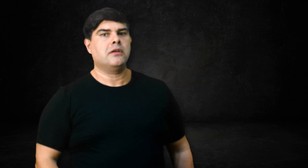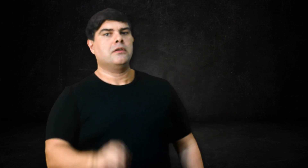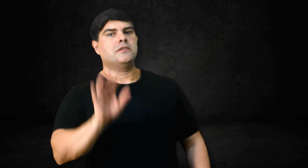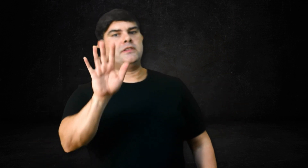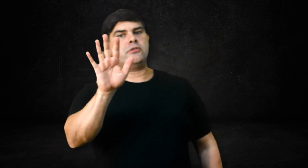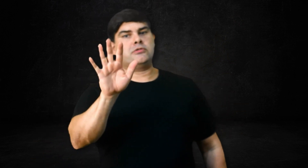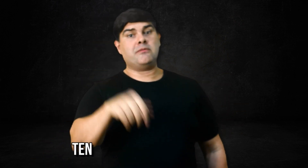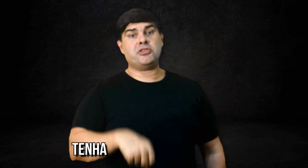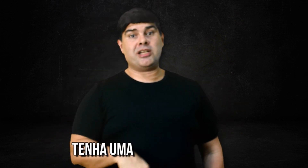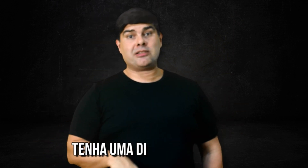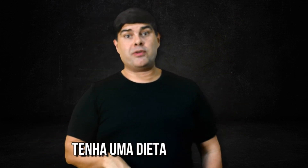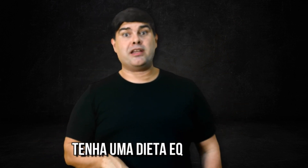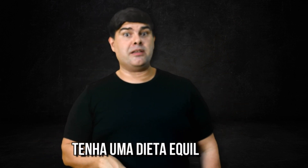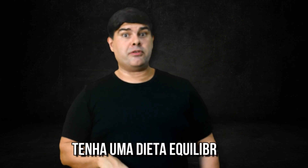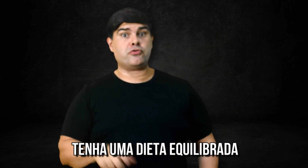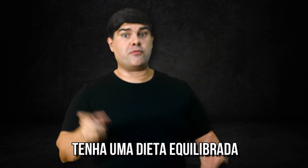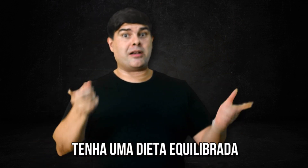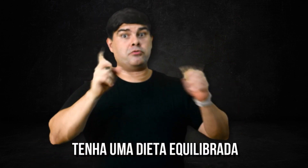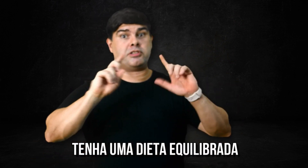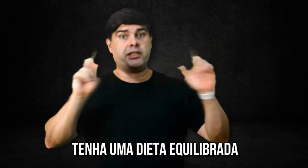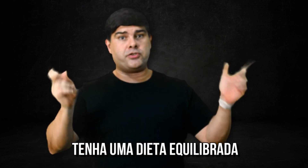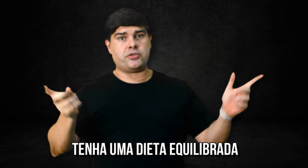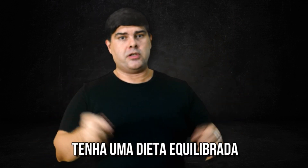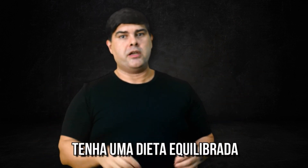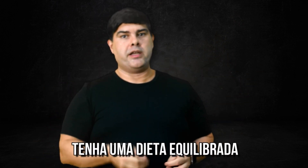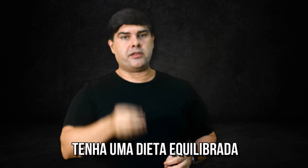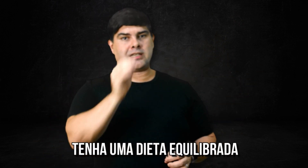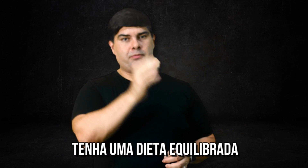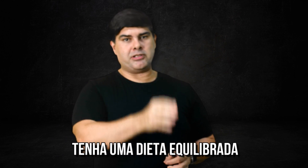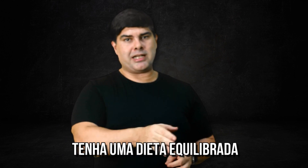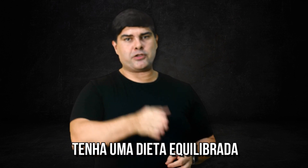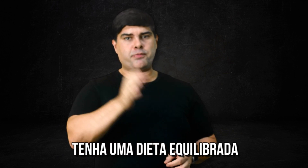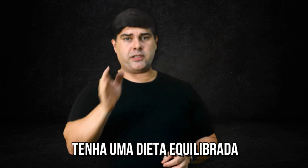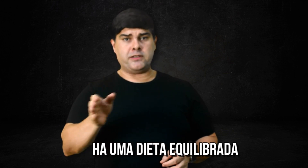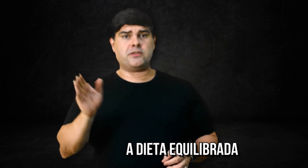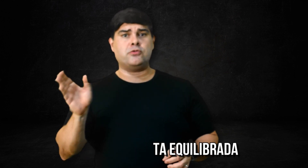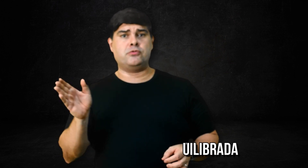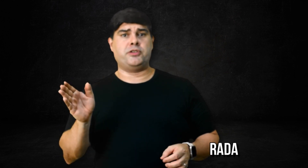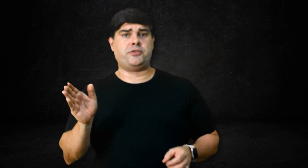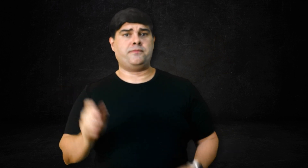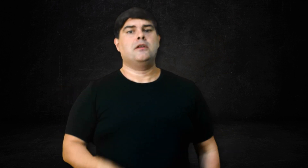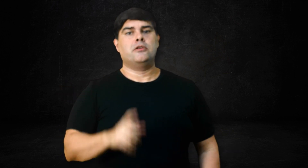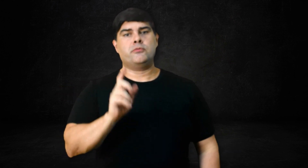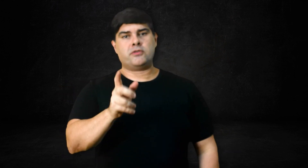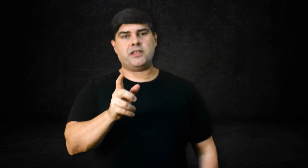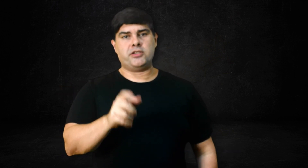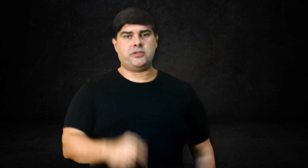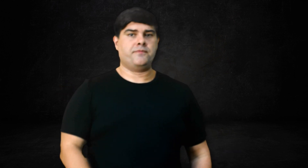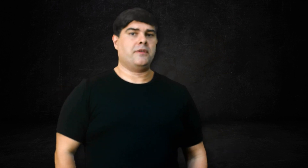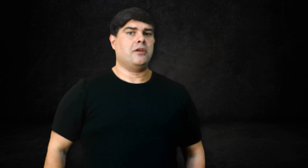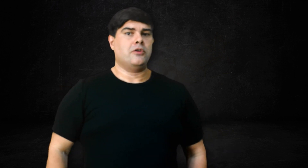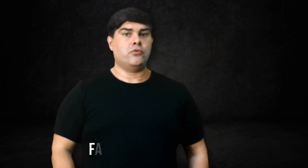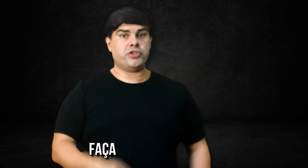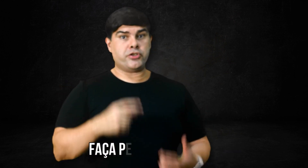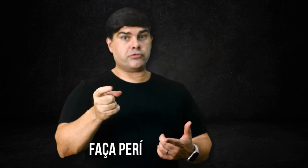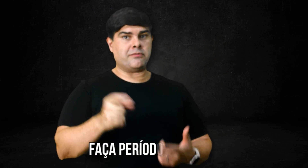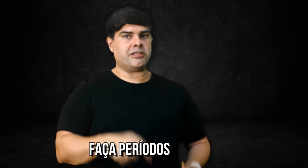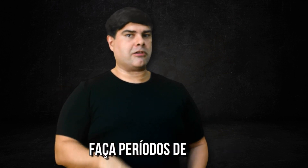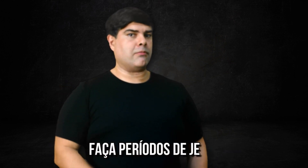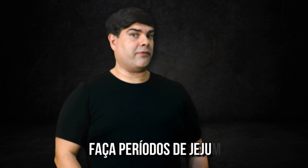5. Tenha uma dieta com equilíbrio entre os macronutrientes, entre carboidratos, proteínas e gorduras. Número 6. O jejum também entra como uma